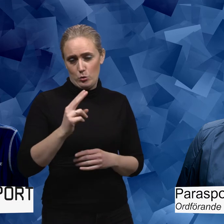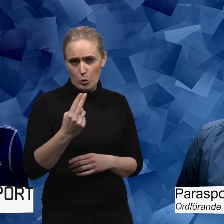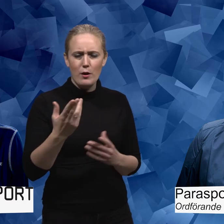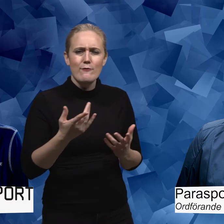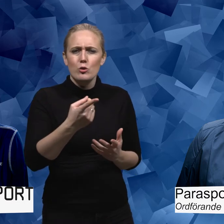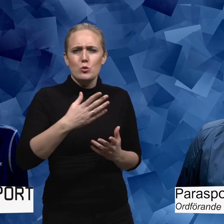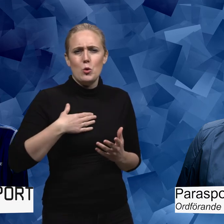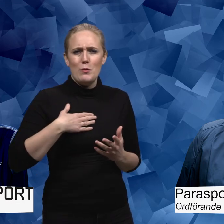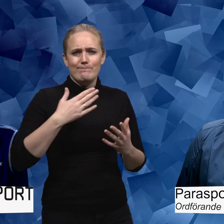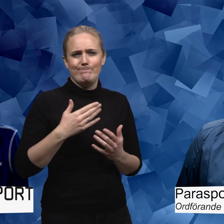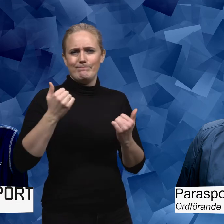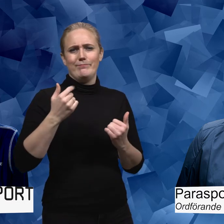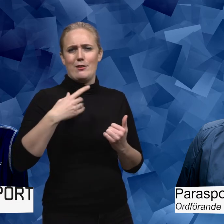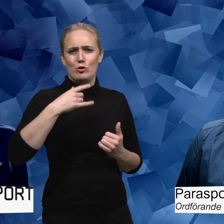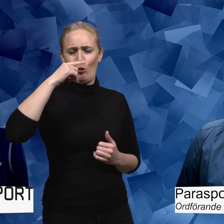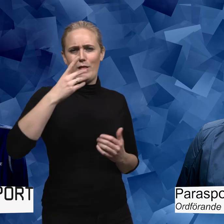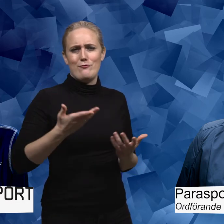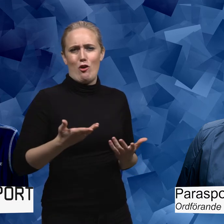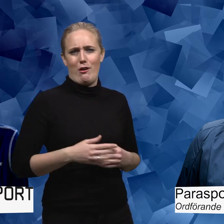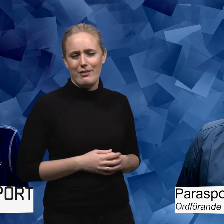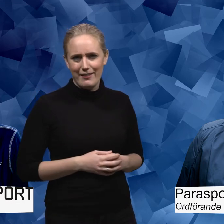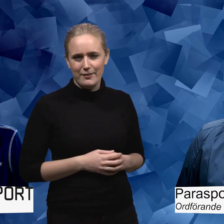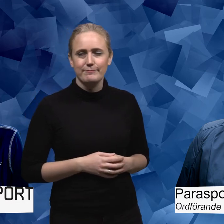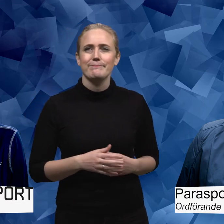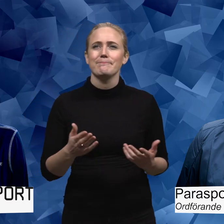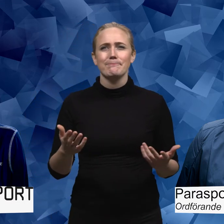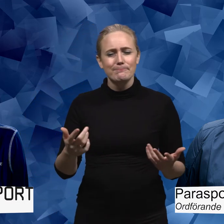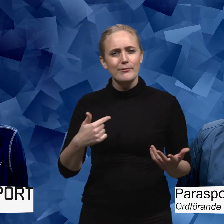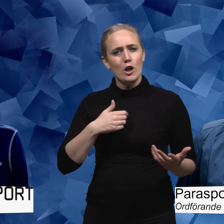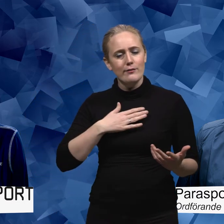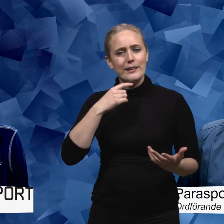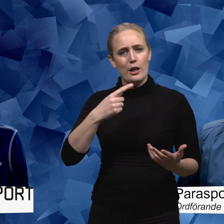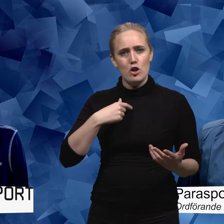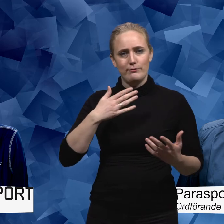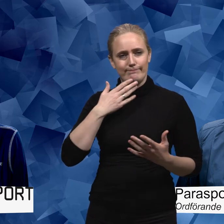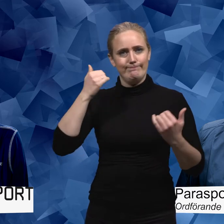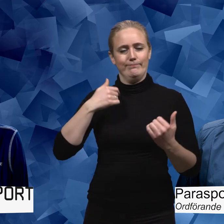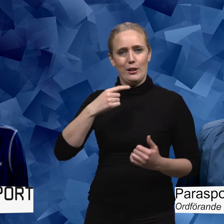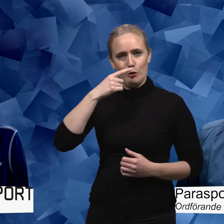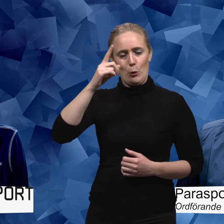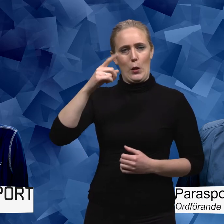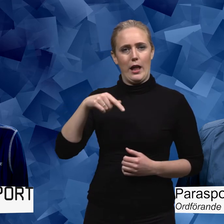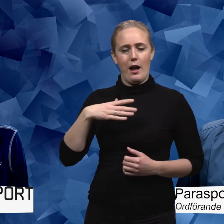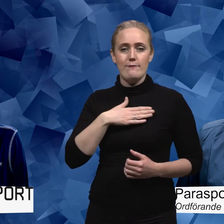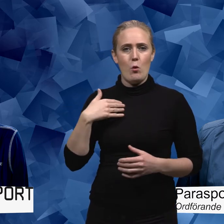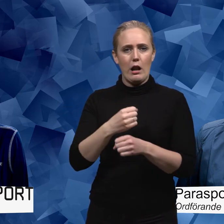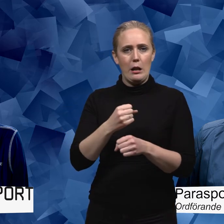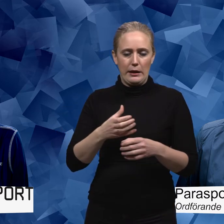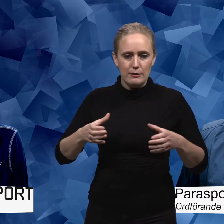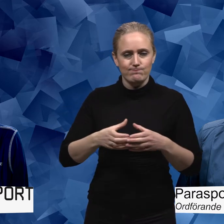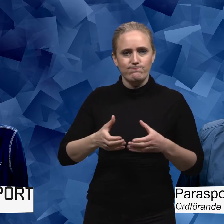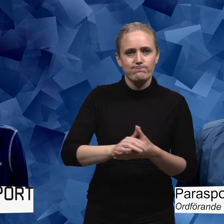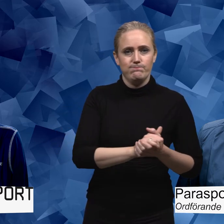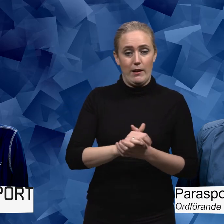halvt år nu. Vad är du mest stolt över hittills? Jag skulle säga att jag är mest stolt över det arbete som vi gör tillsammans.